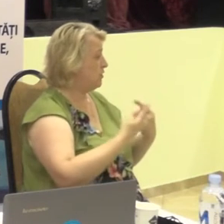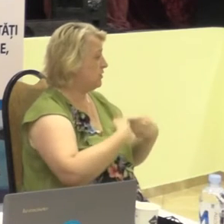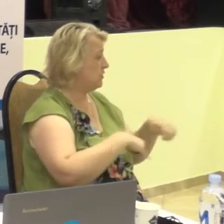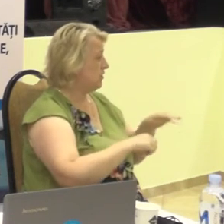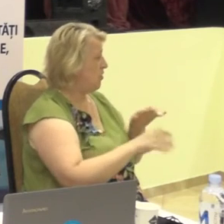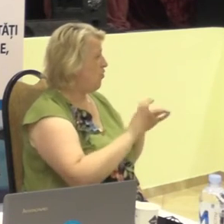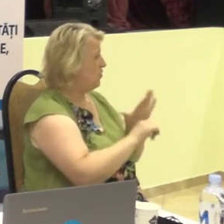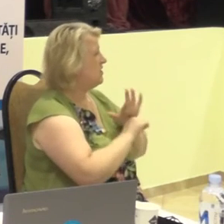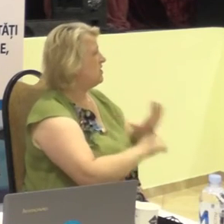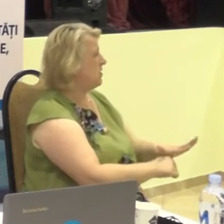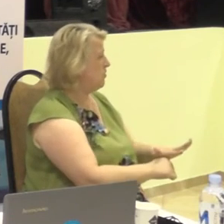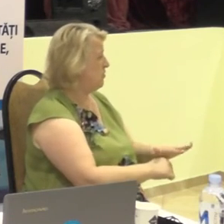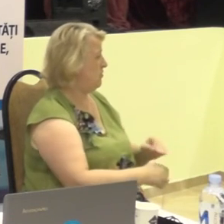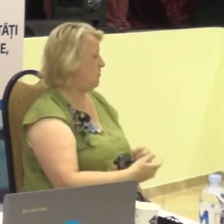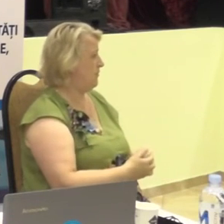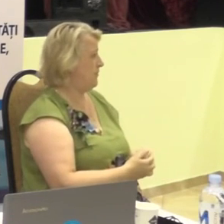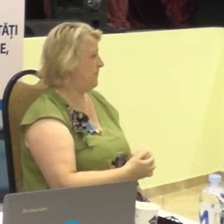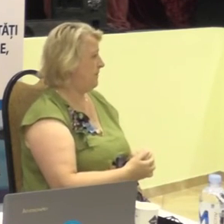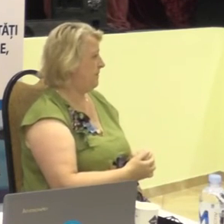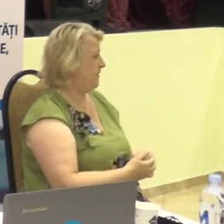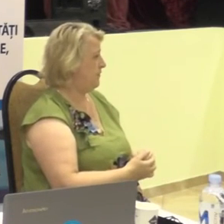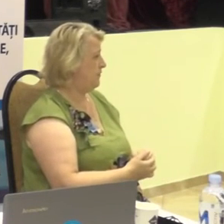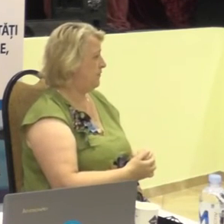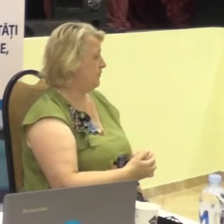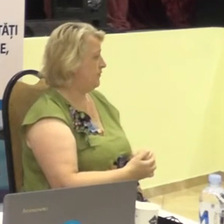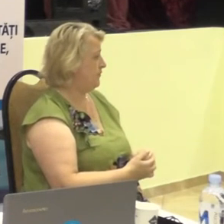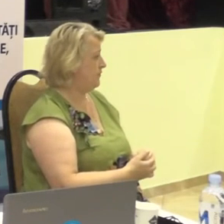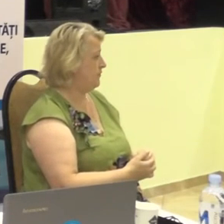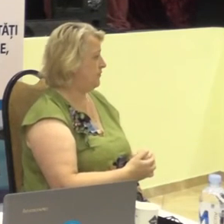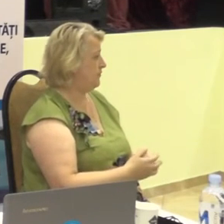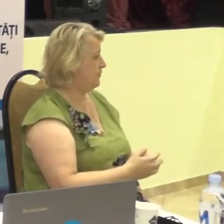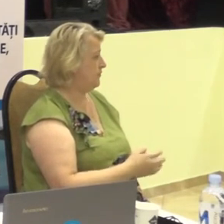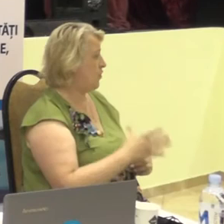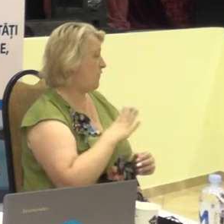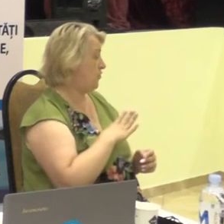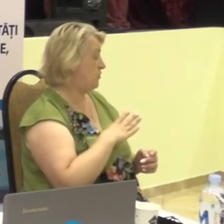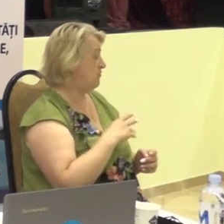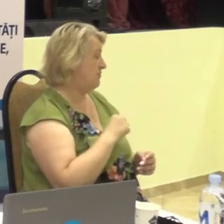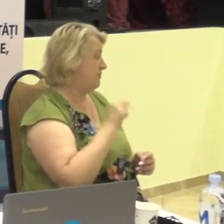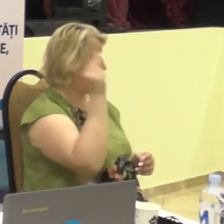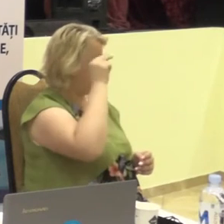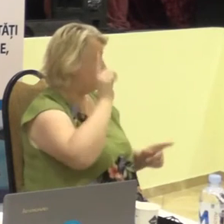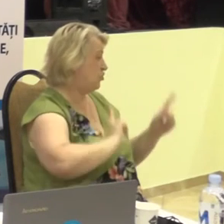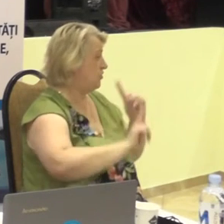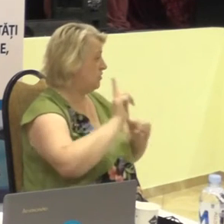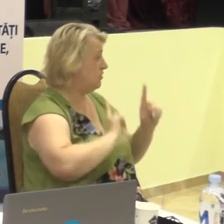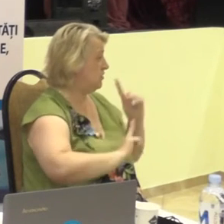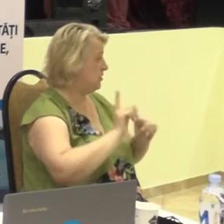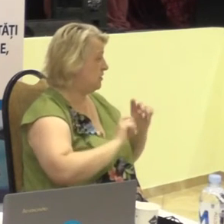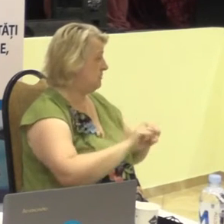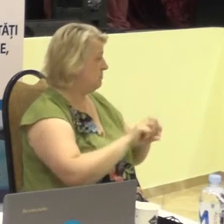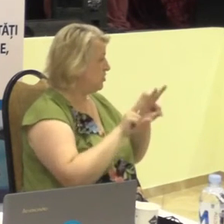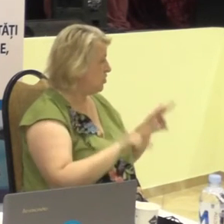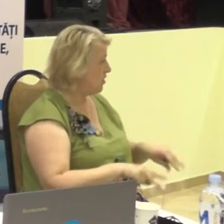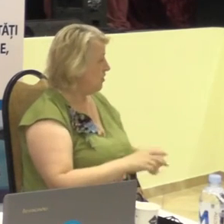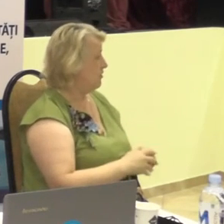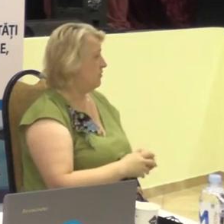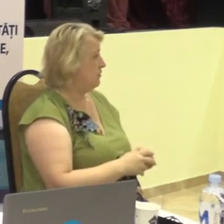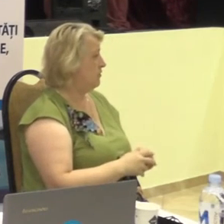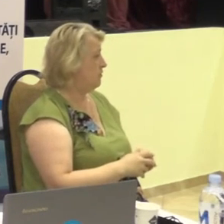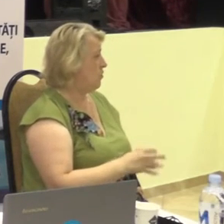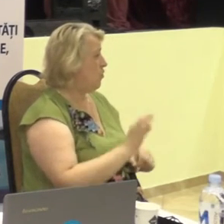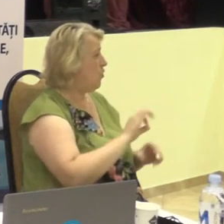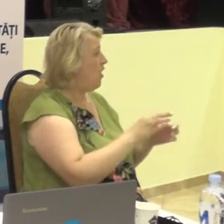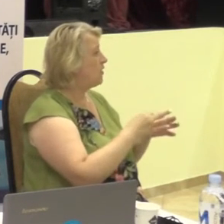discriminare o discuție sau o ședință specială cu